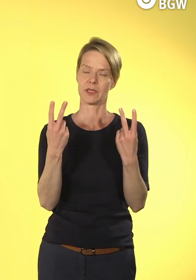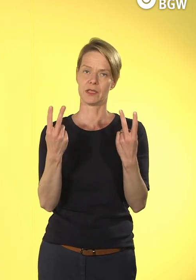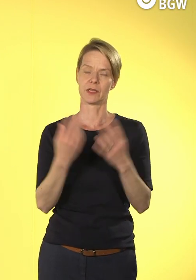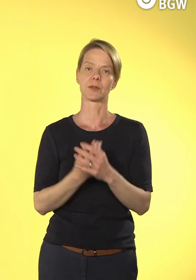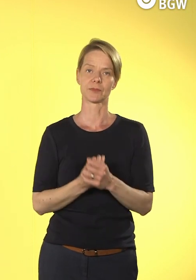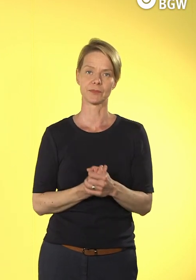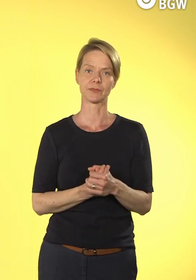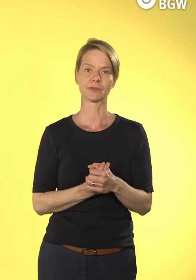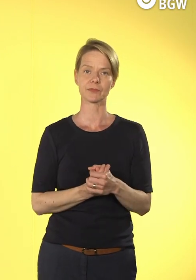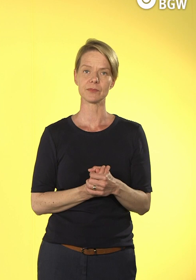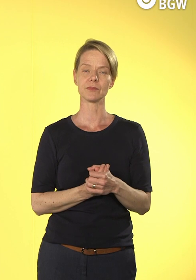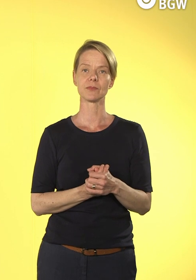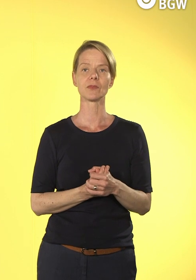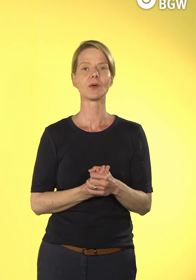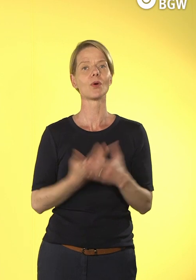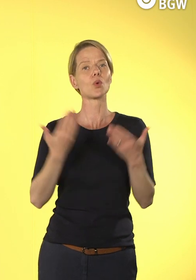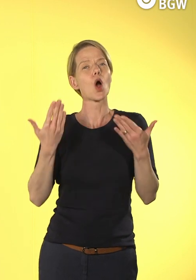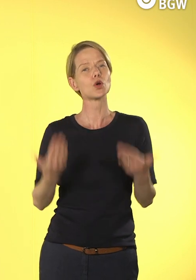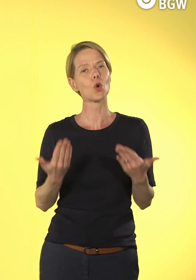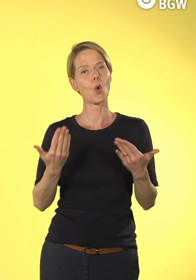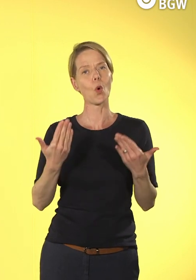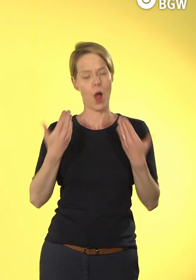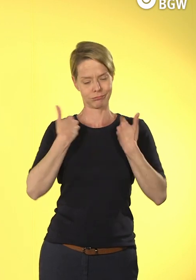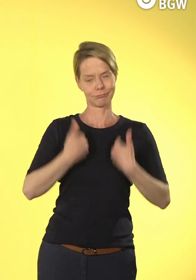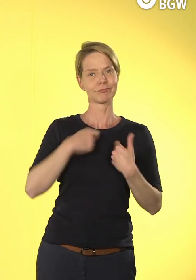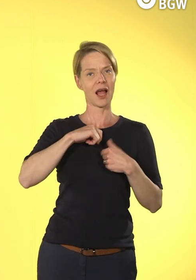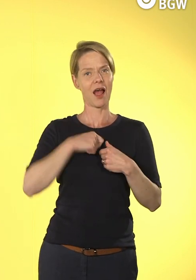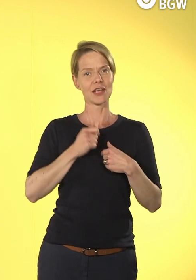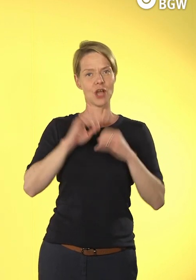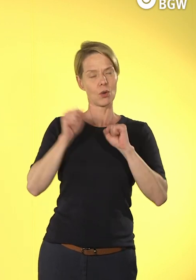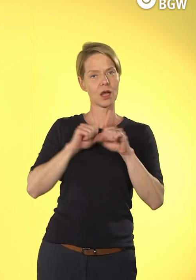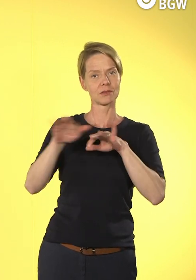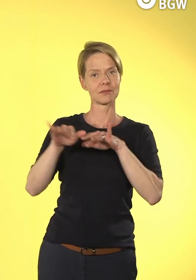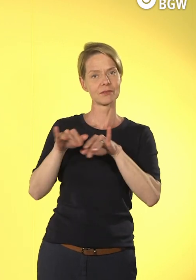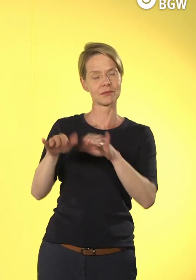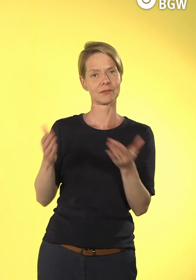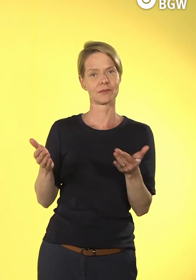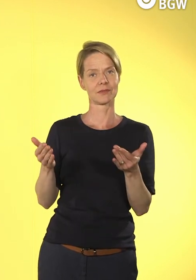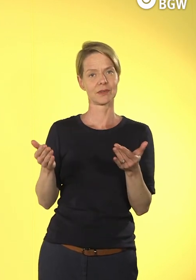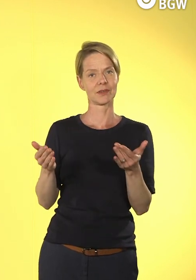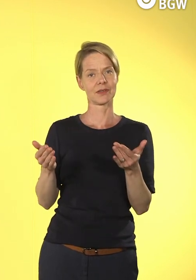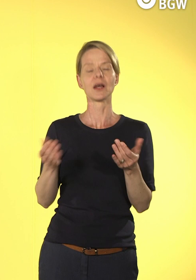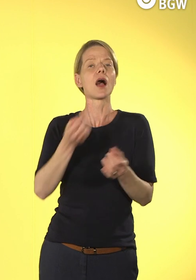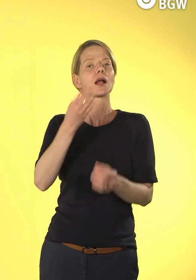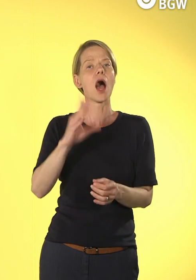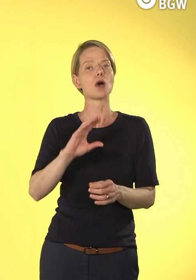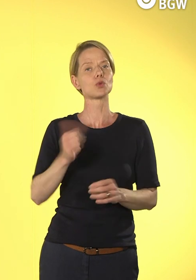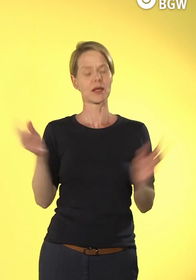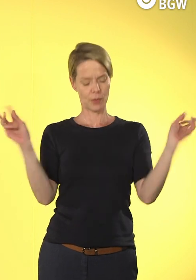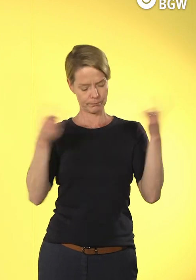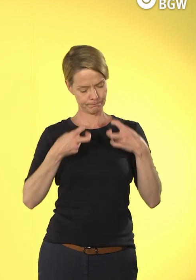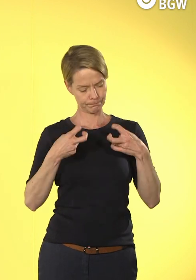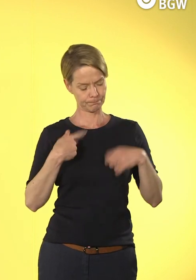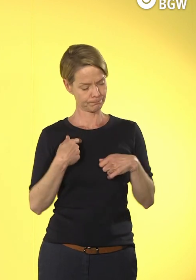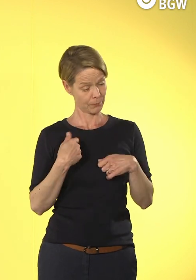der Haltungsentwicklung, das ist natürlich eine Frage, wie gehe ich mit mir um? Inwiefern bin ich bereit, meine Haltungen zu ändern,